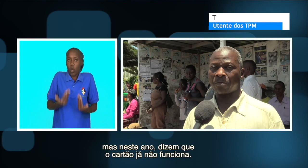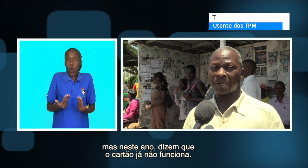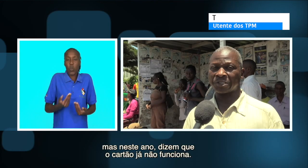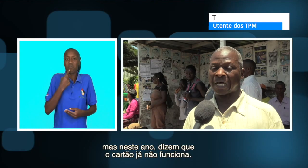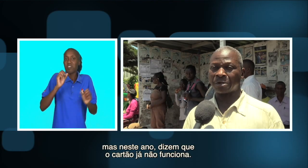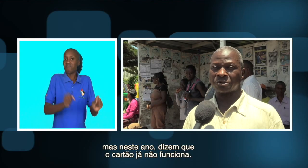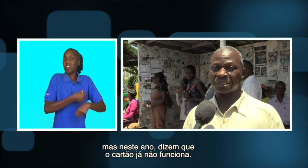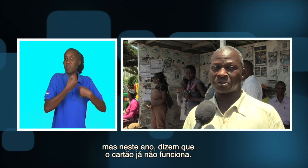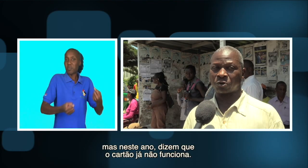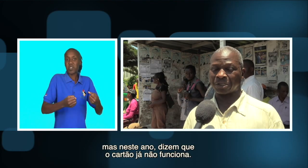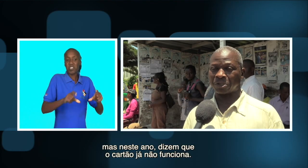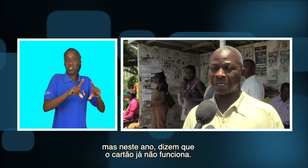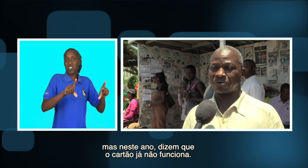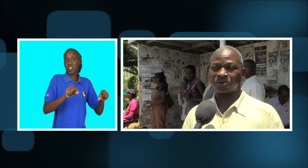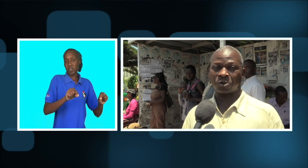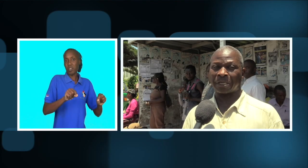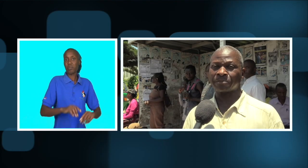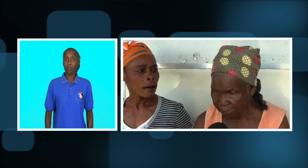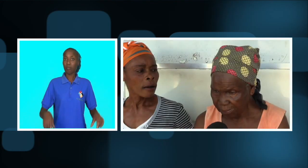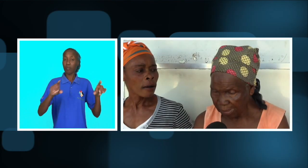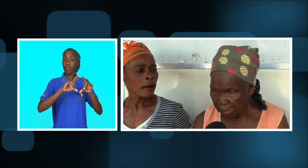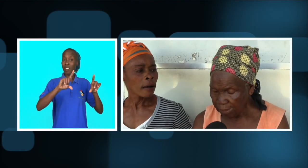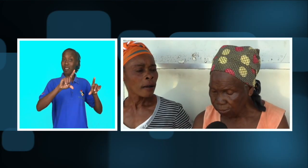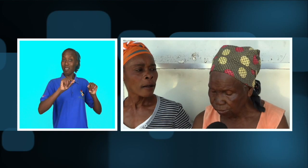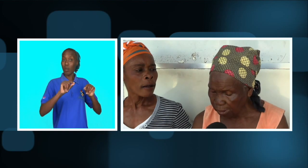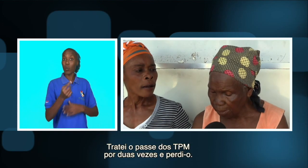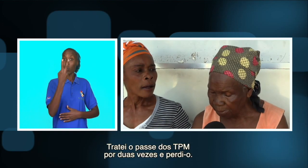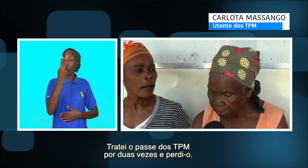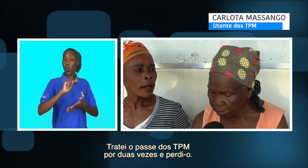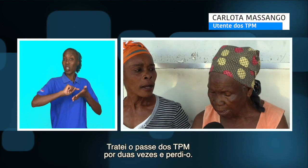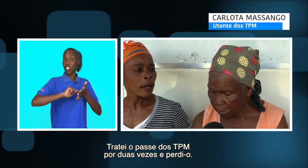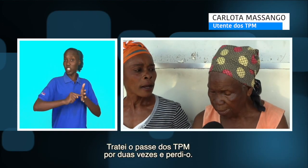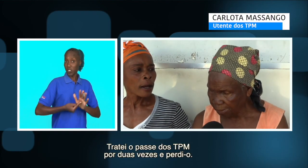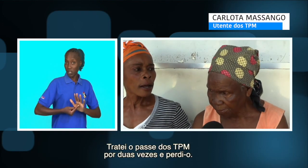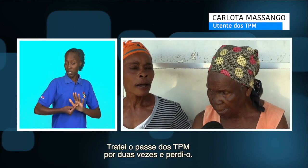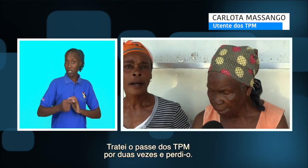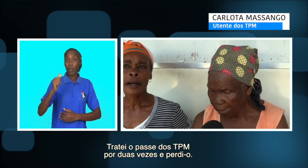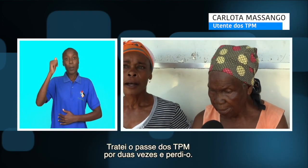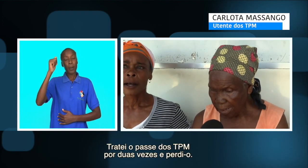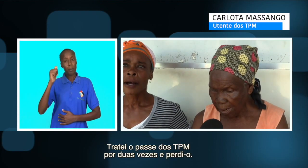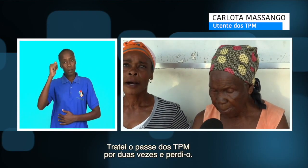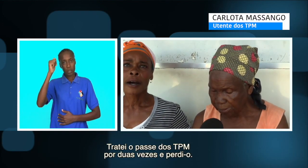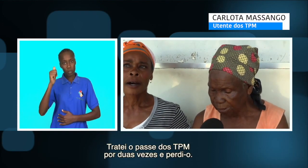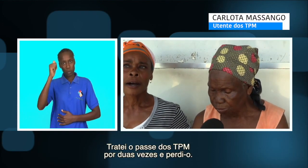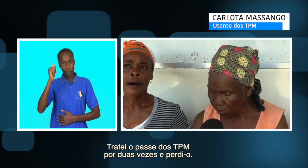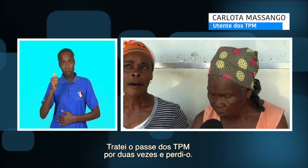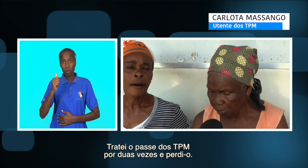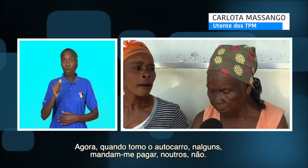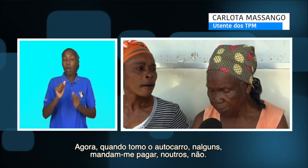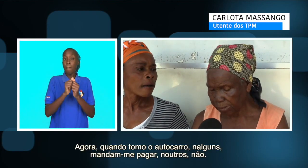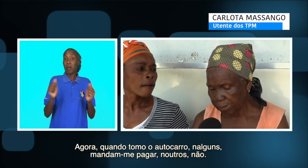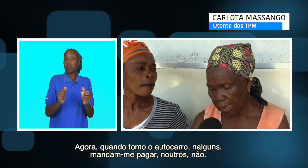Então, este ano, desde que o cartão já não funciona. Tratei o passe dos TPM por duas vezes e perdi.